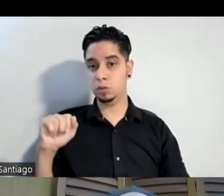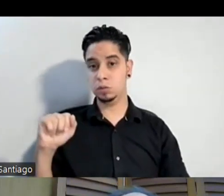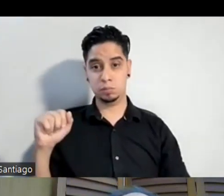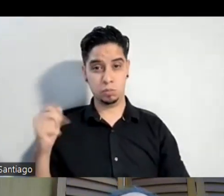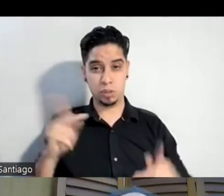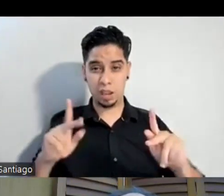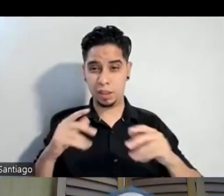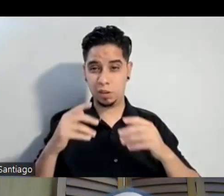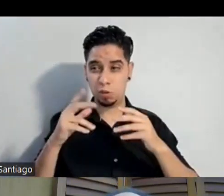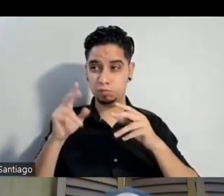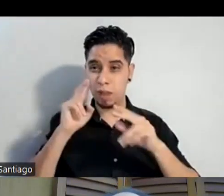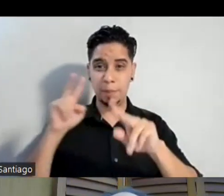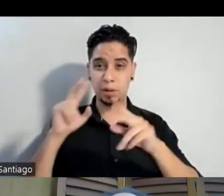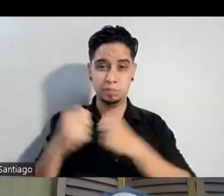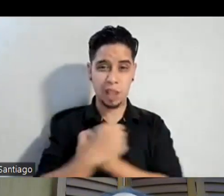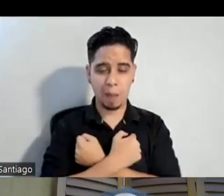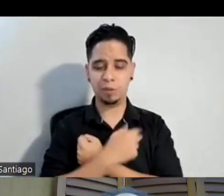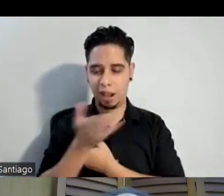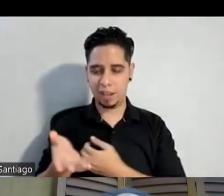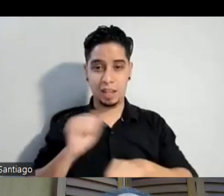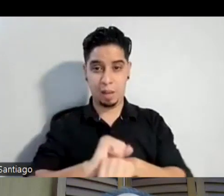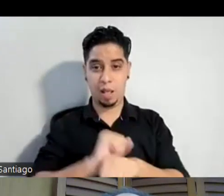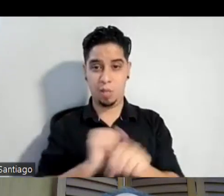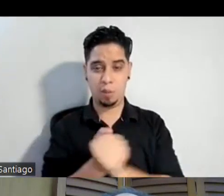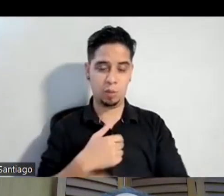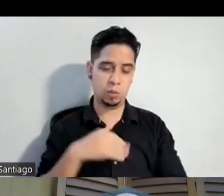admiro y pues nada otra canción de Navidad